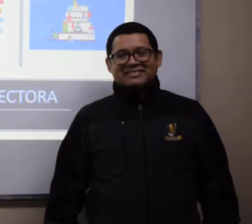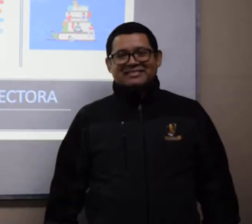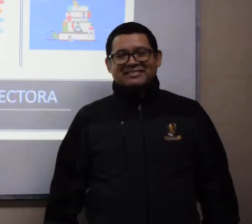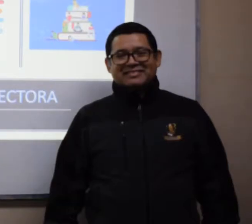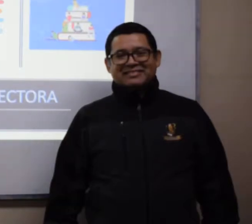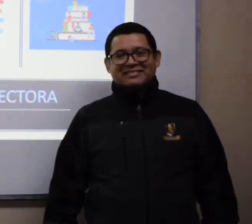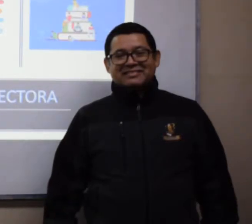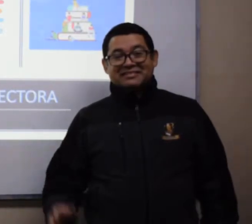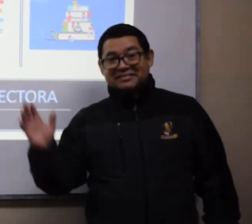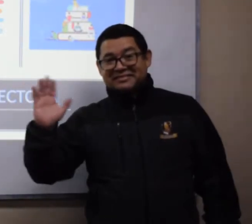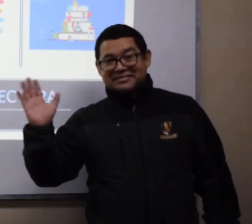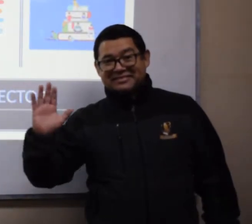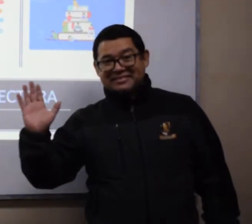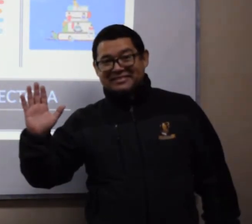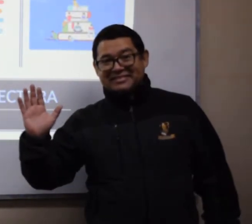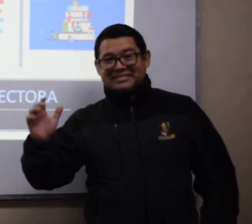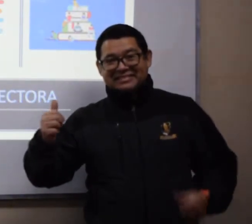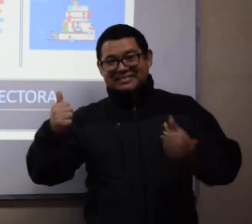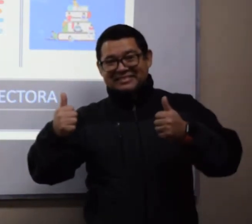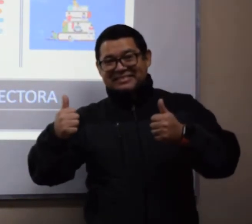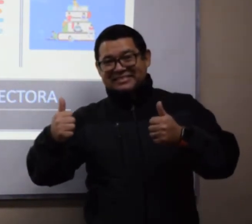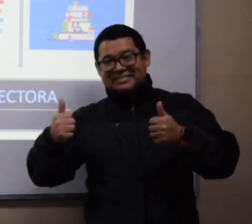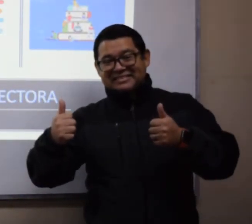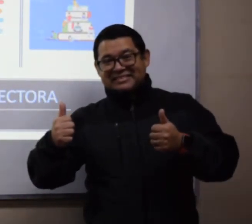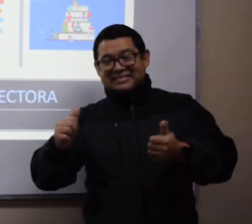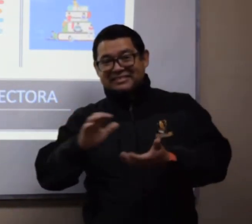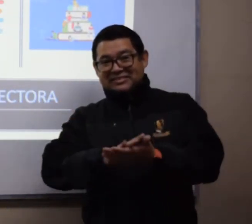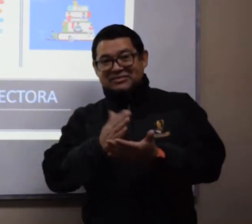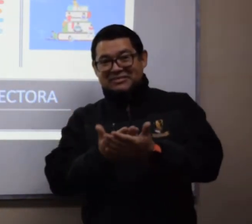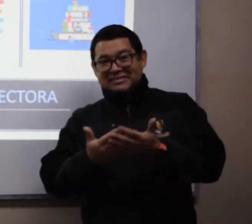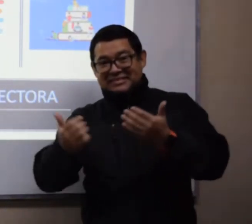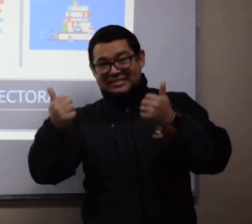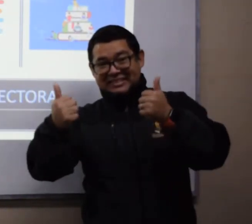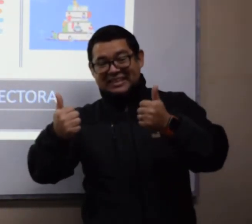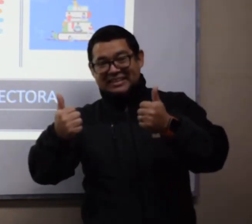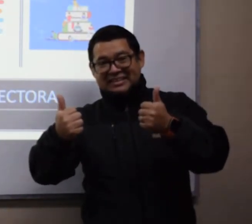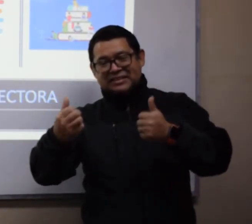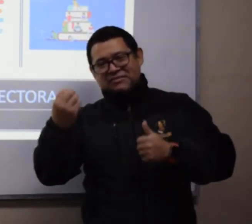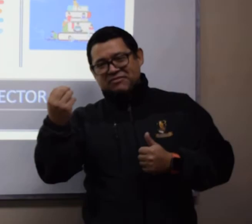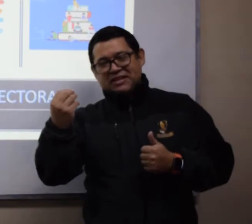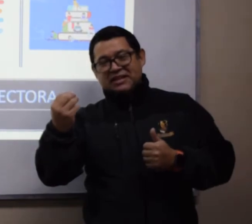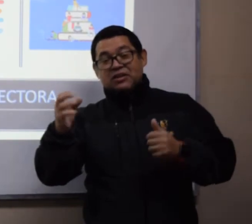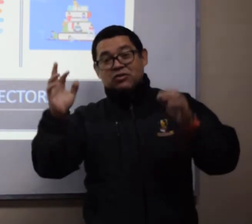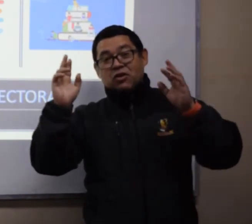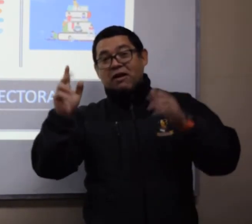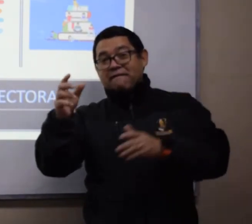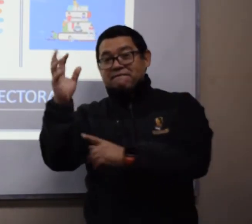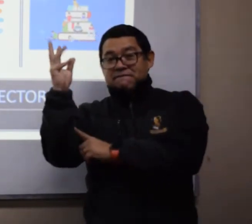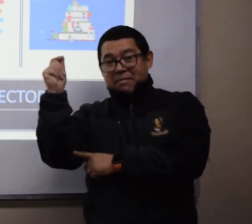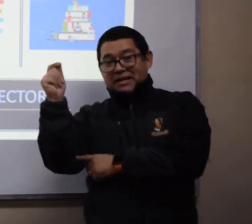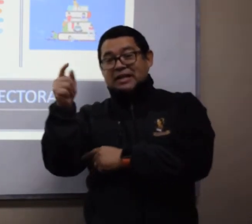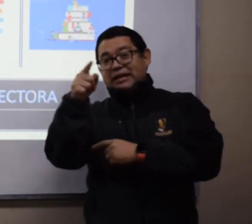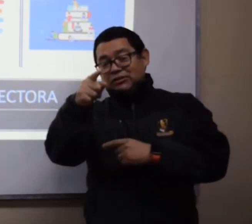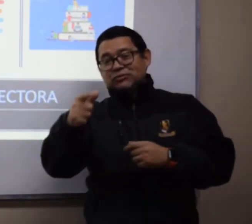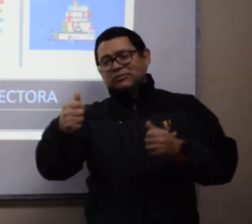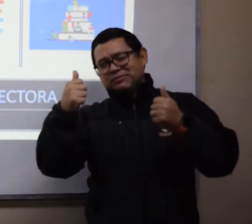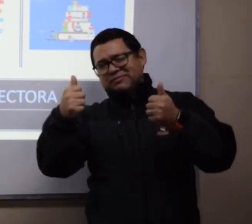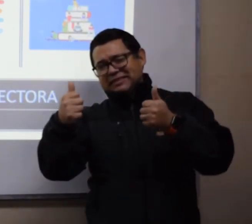Hola, espero ustedes y su familia se encuentren bien. El video de hoy